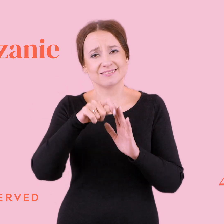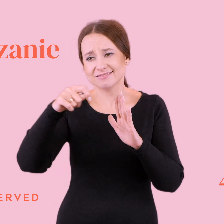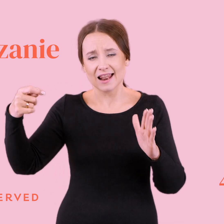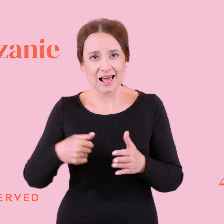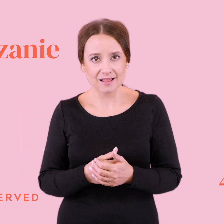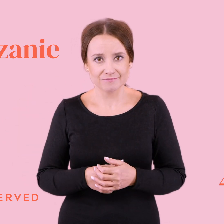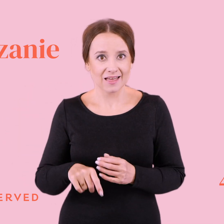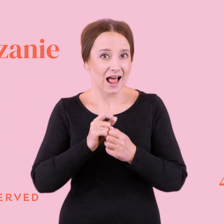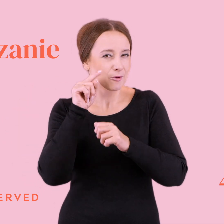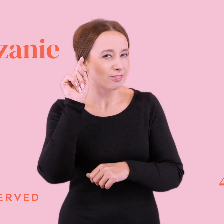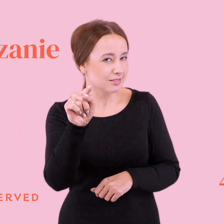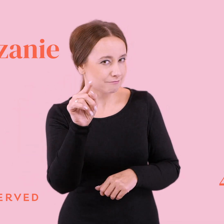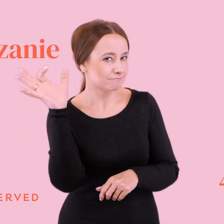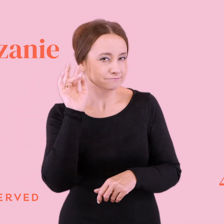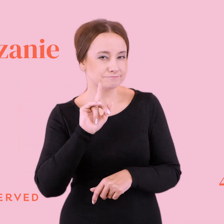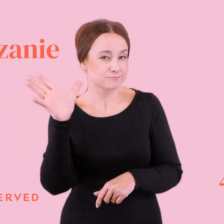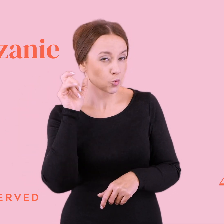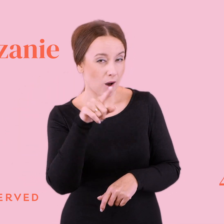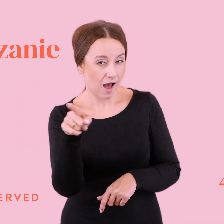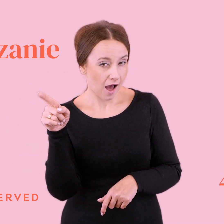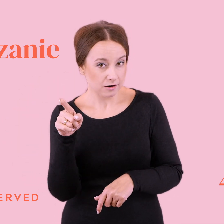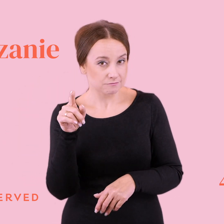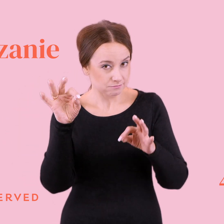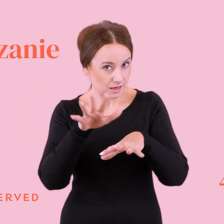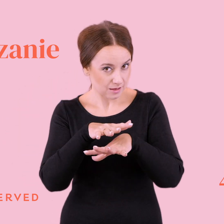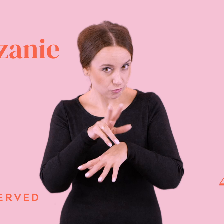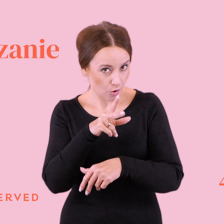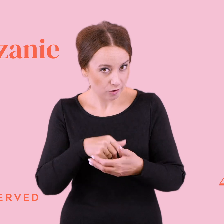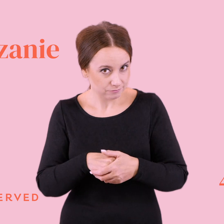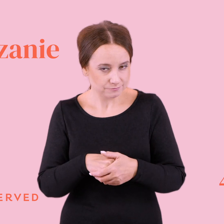Czy ty słuchaczu albo słuchaczko tak właśnie teraz kogoś traktujesz? To nie traktuj.